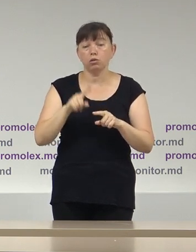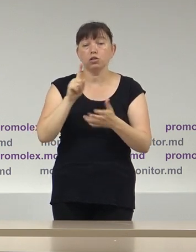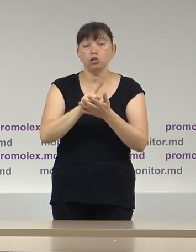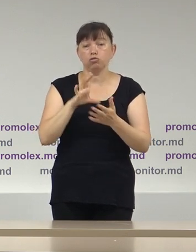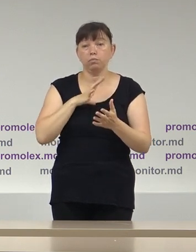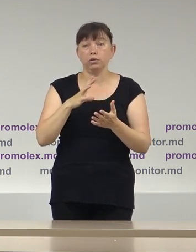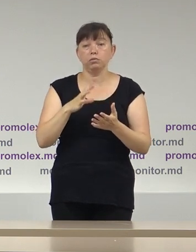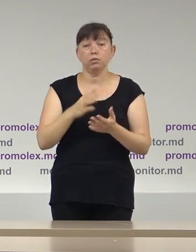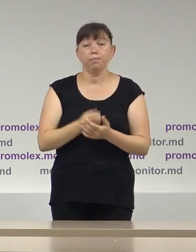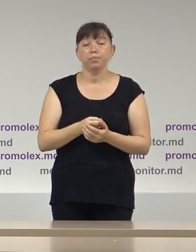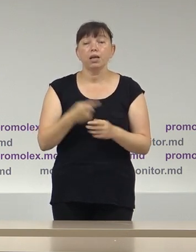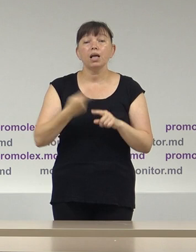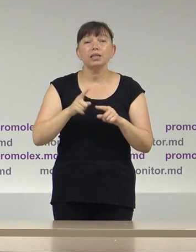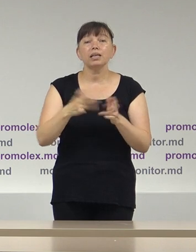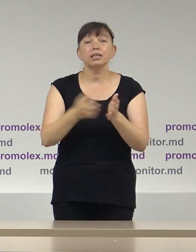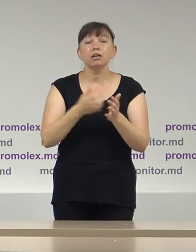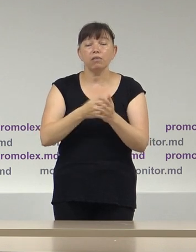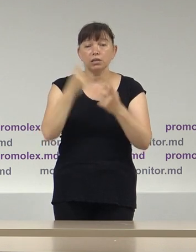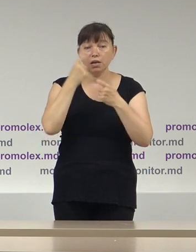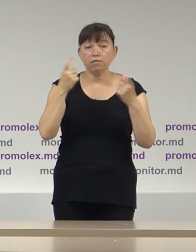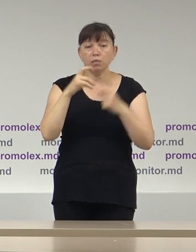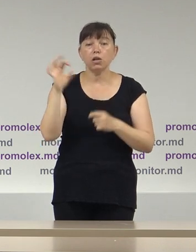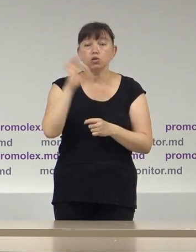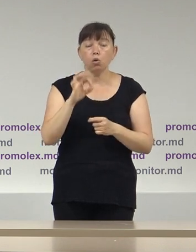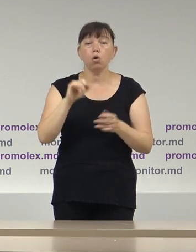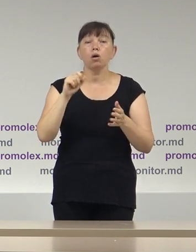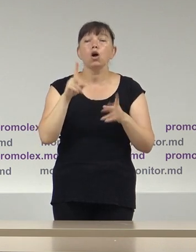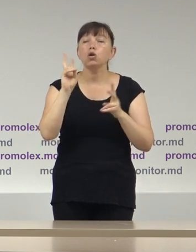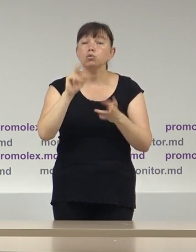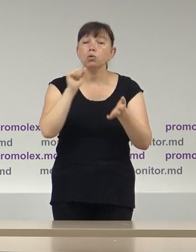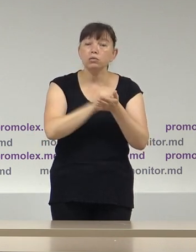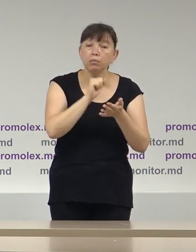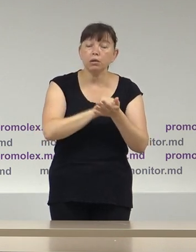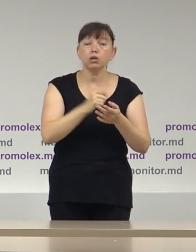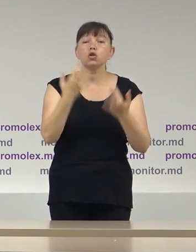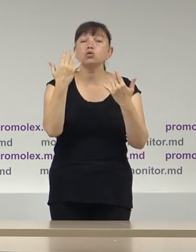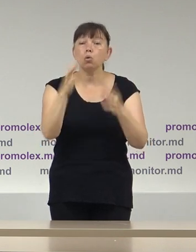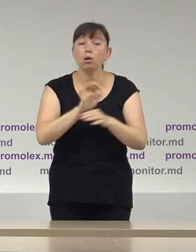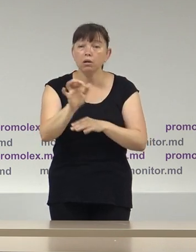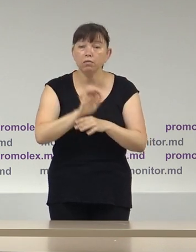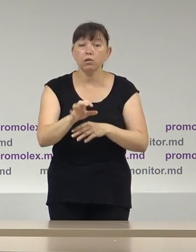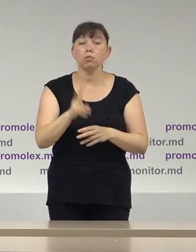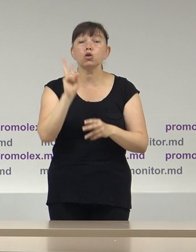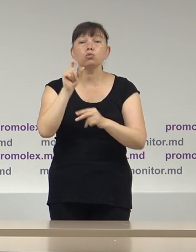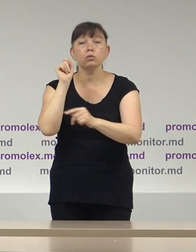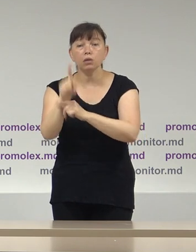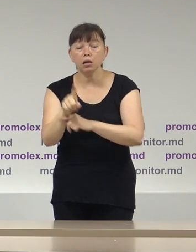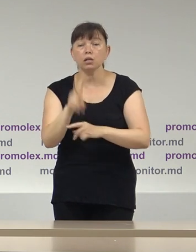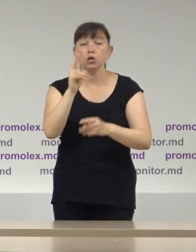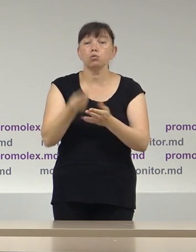publicitare, adică lipsa acelor informații cu privire la tipografie, tiraj, comandă,